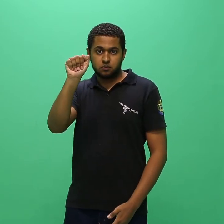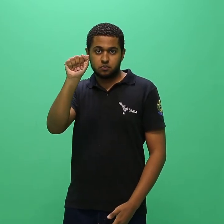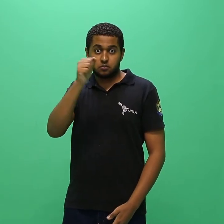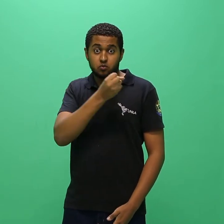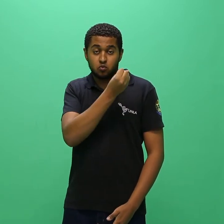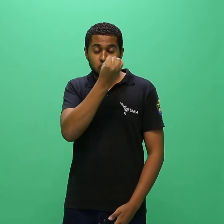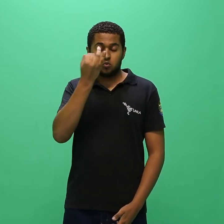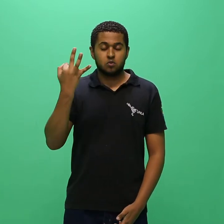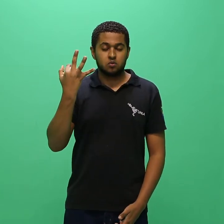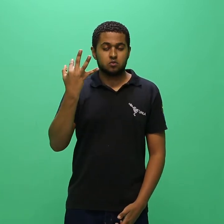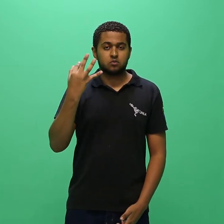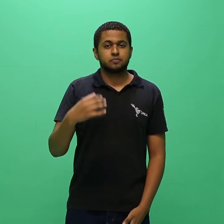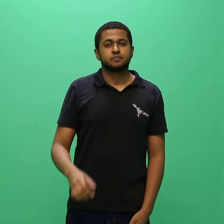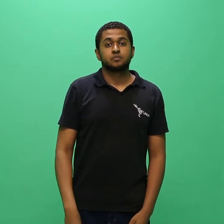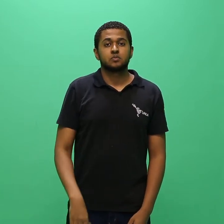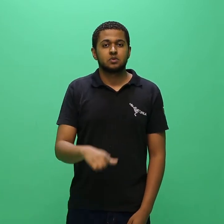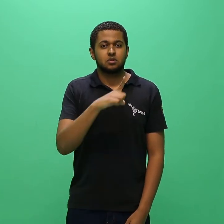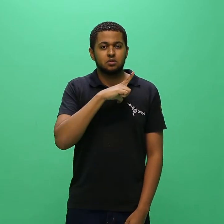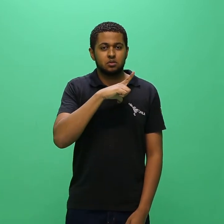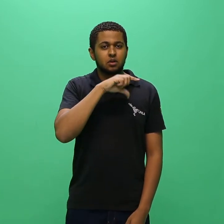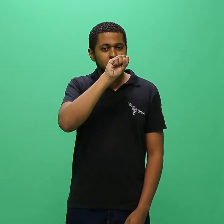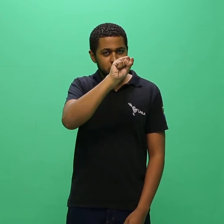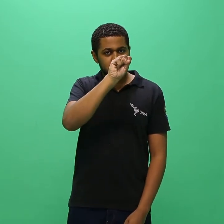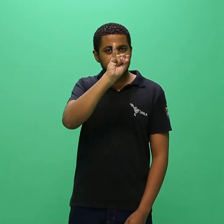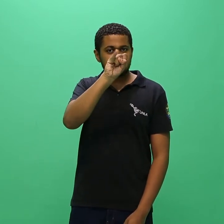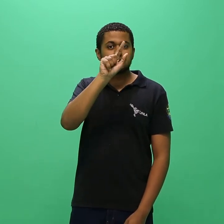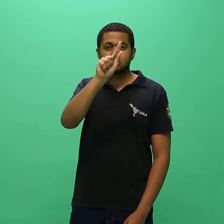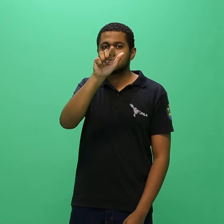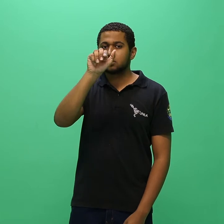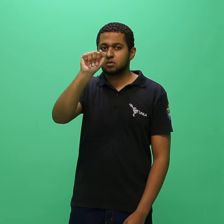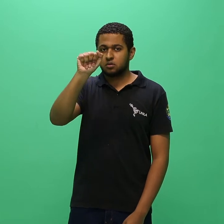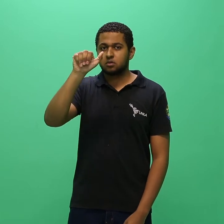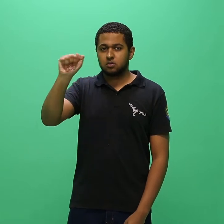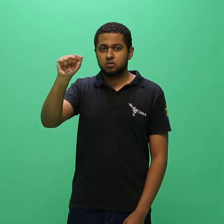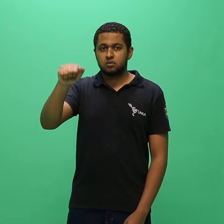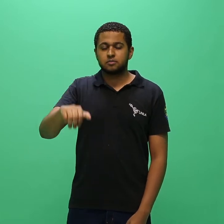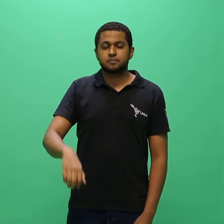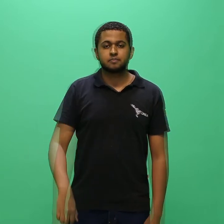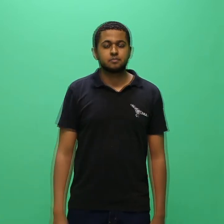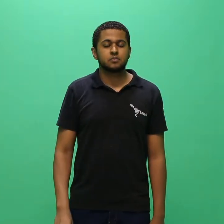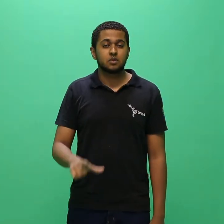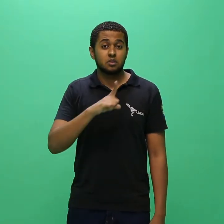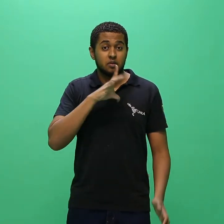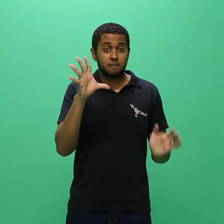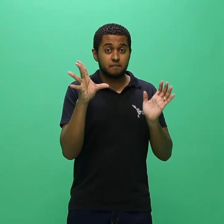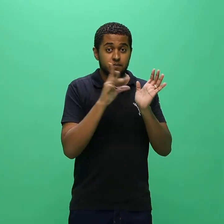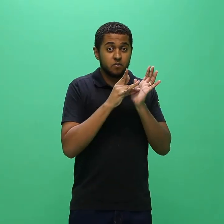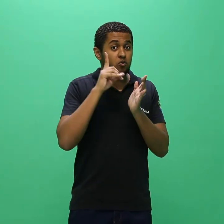Atividades Acadêmicas, SIGA-A, vigentes do dia 15 de outubro de 2018.